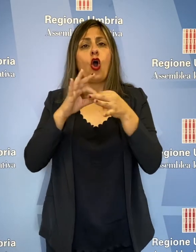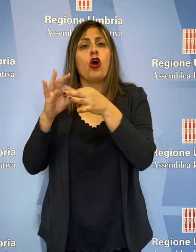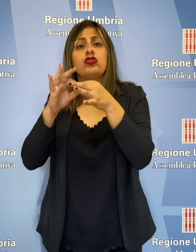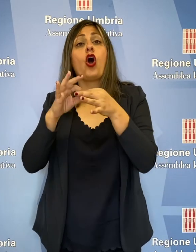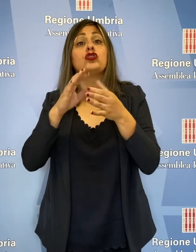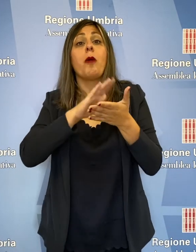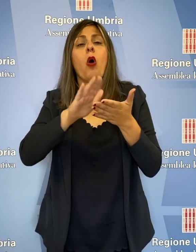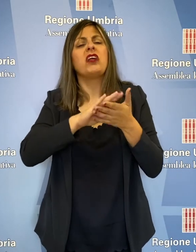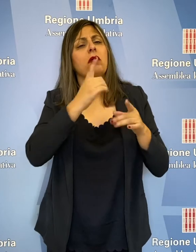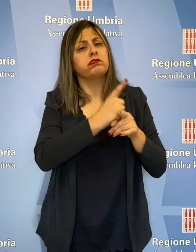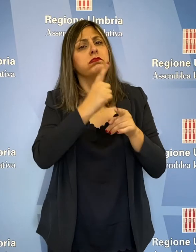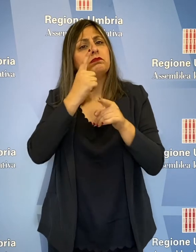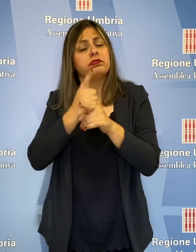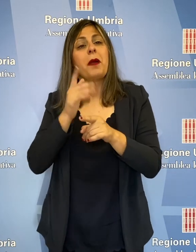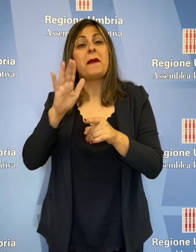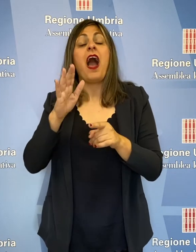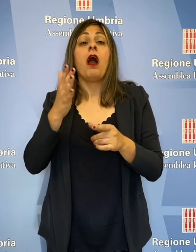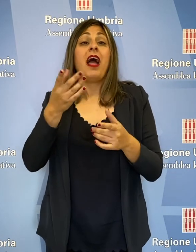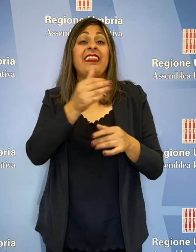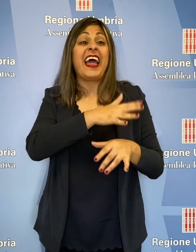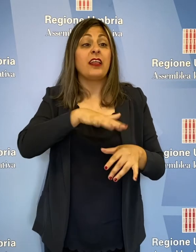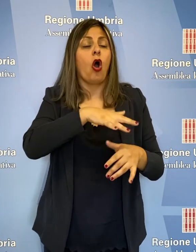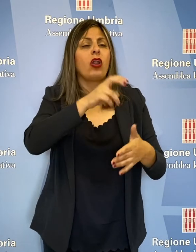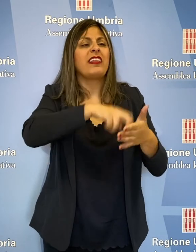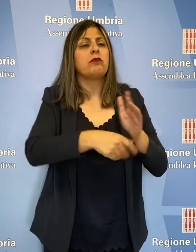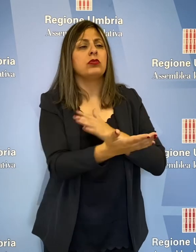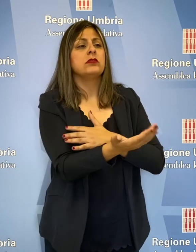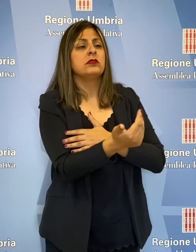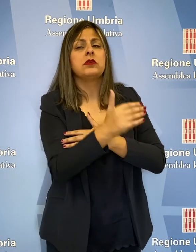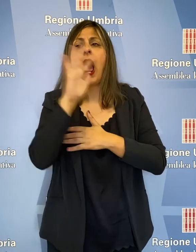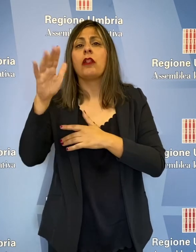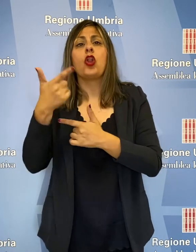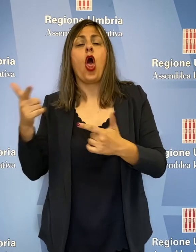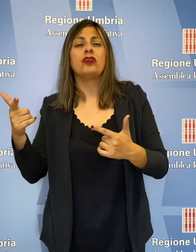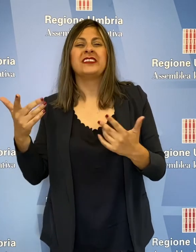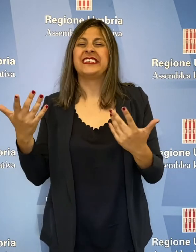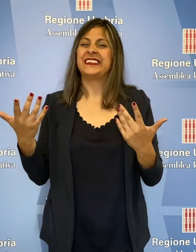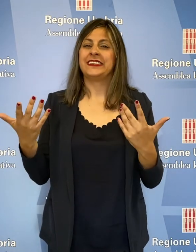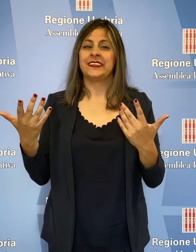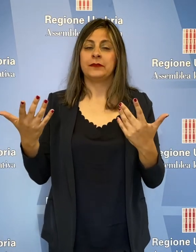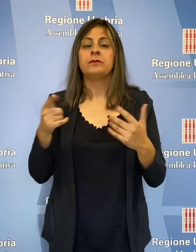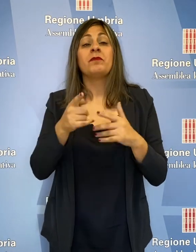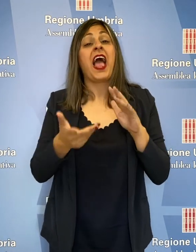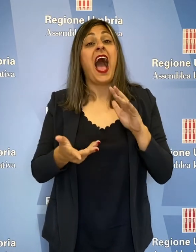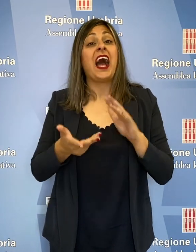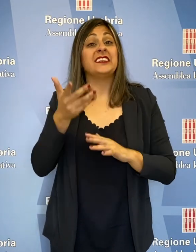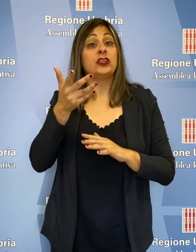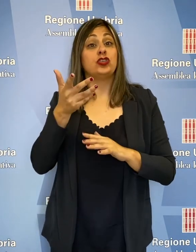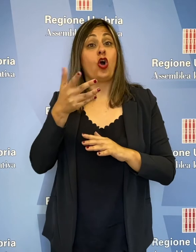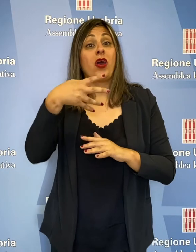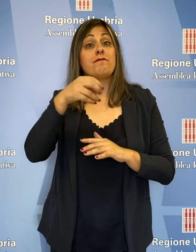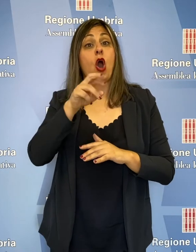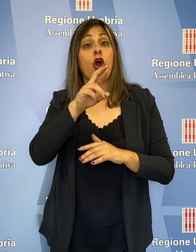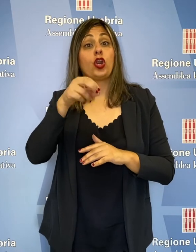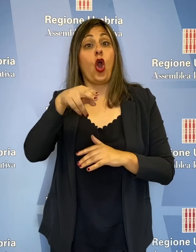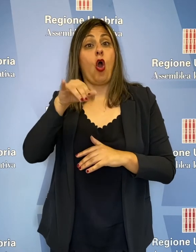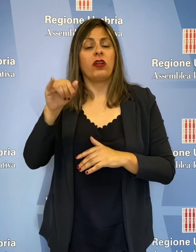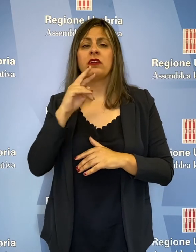altrove inesistenti. Nella risposta l'assessore Roberto Borroni ha detto che è necessaria una complessiva revisione della legge 30